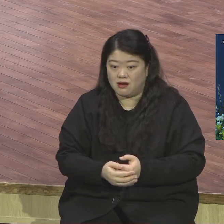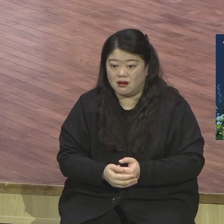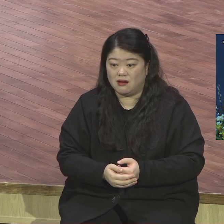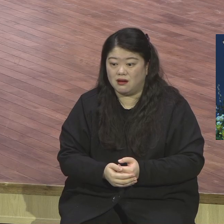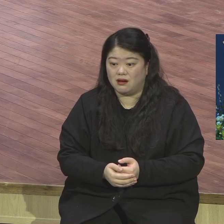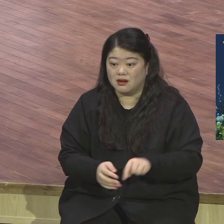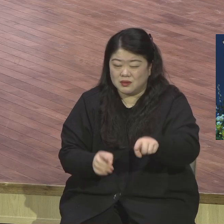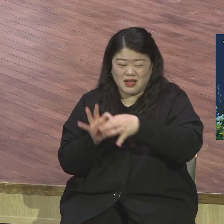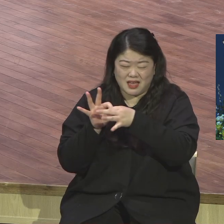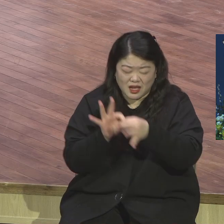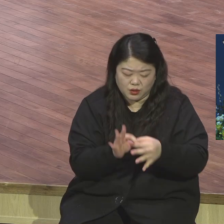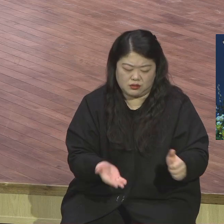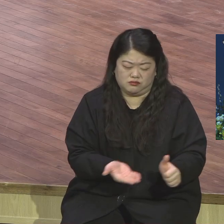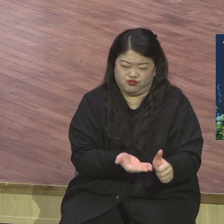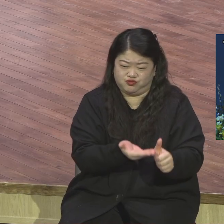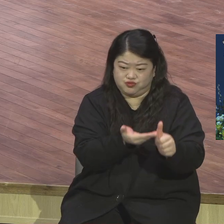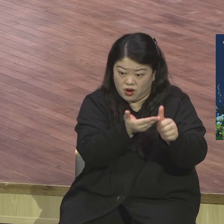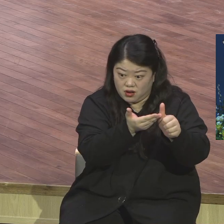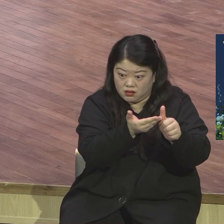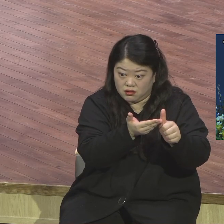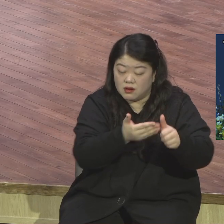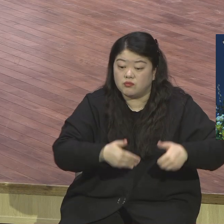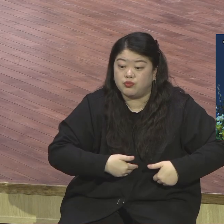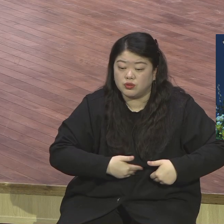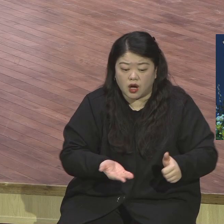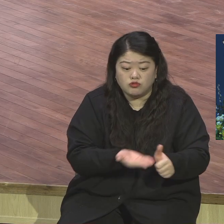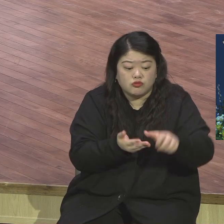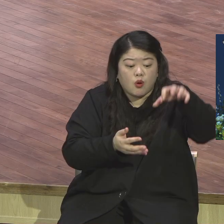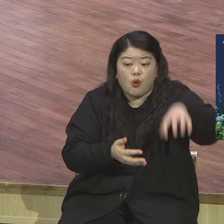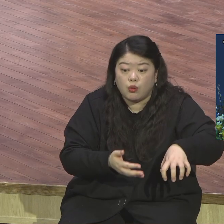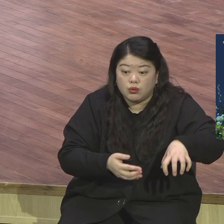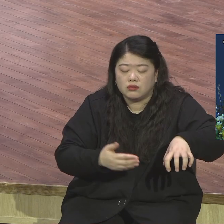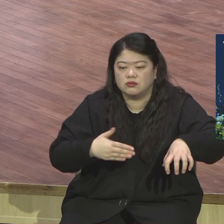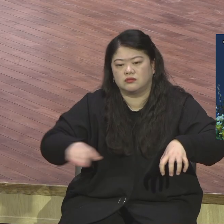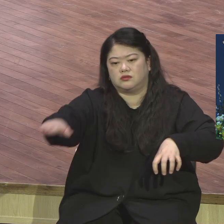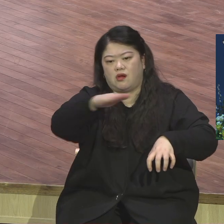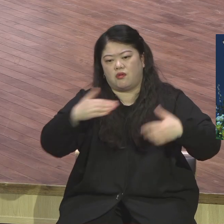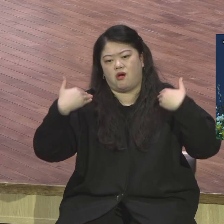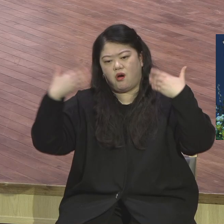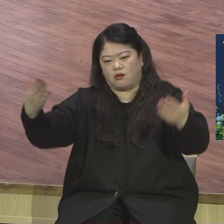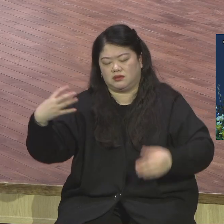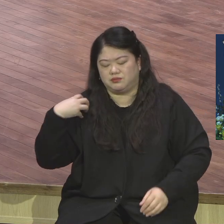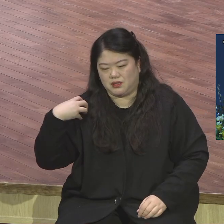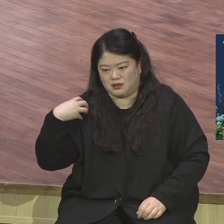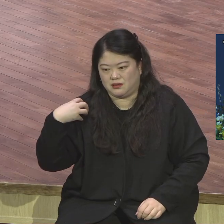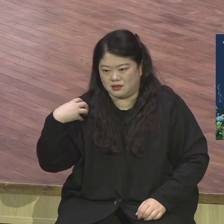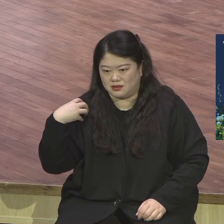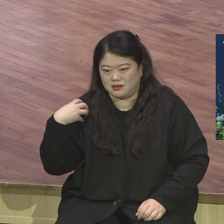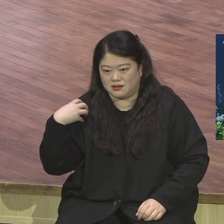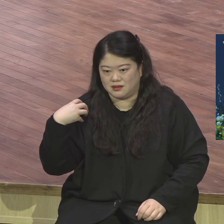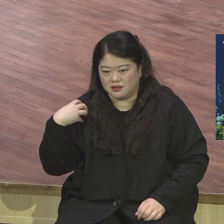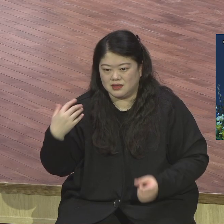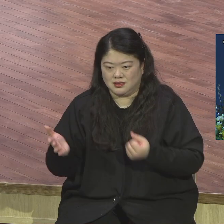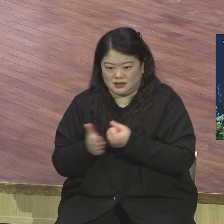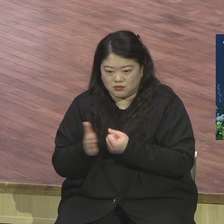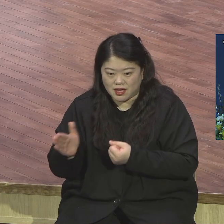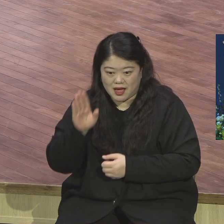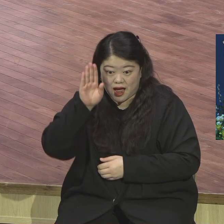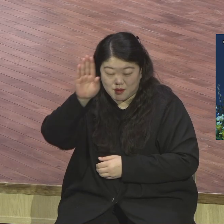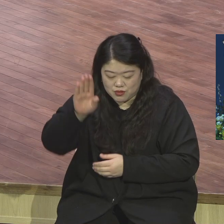있는 플랫폼이 되어있는데 이 교회가 2, 3, 7, 5천종족이 그리스도의 절대 제자로 세워지는 플랫폼이